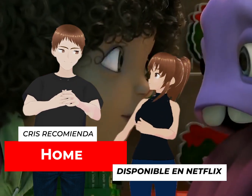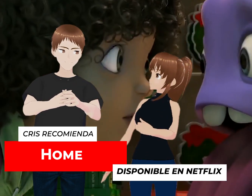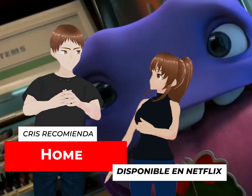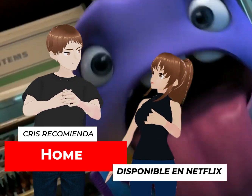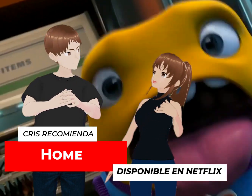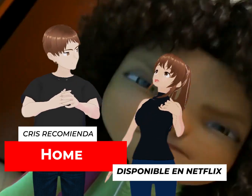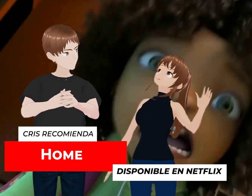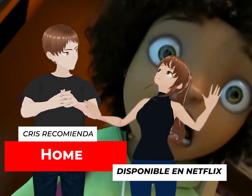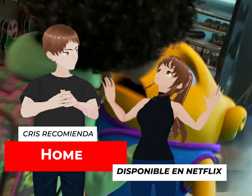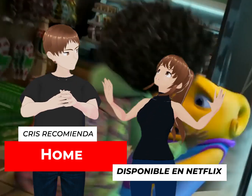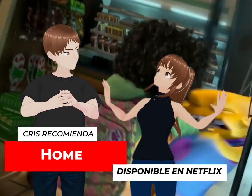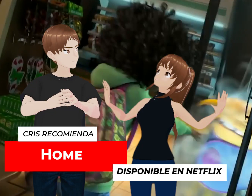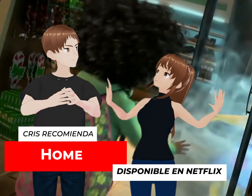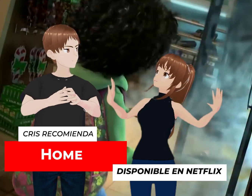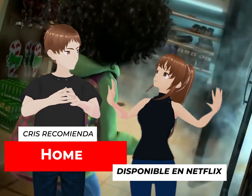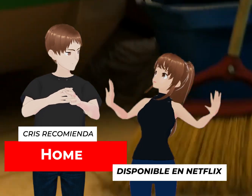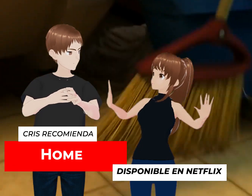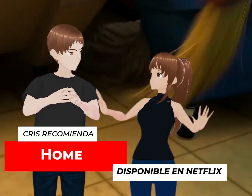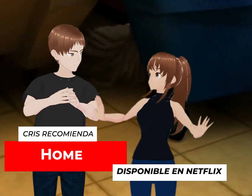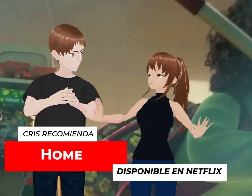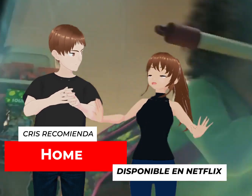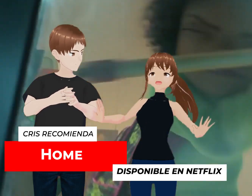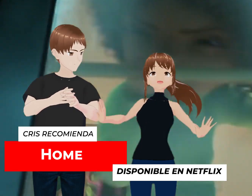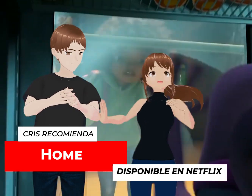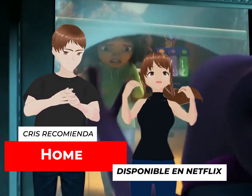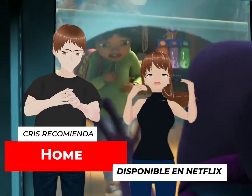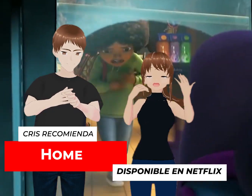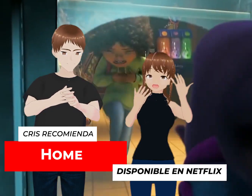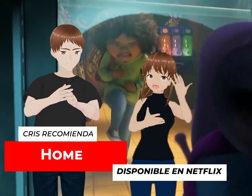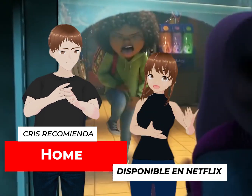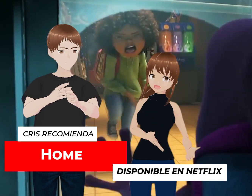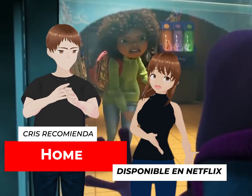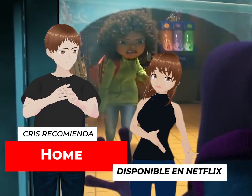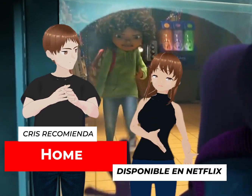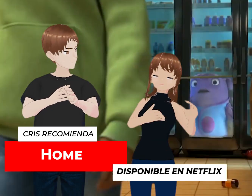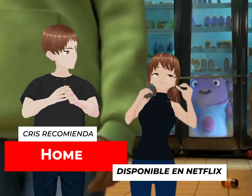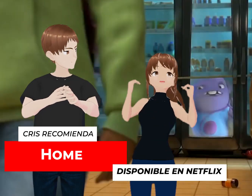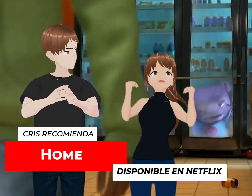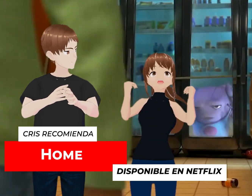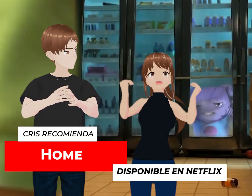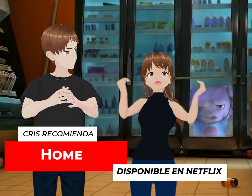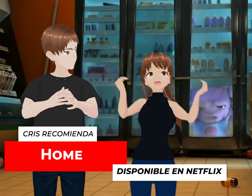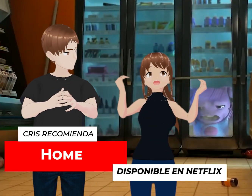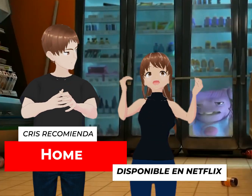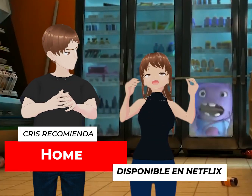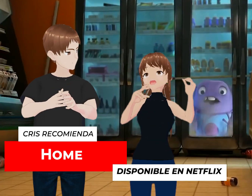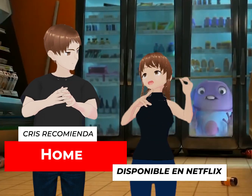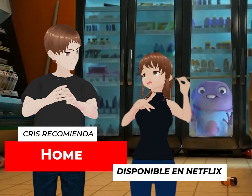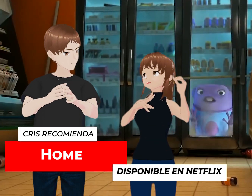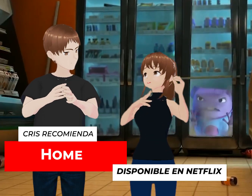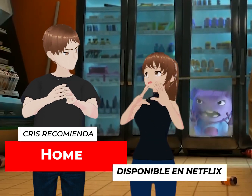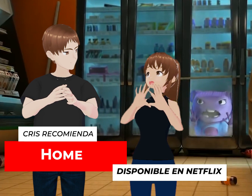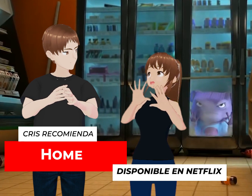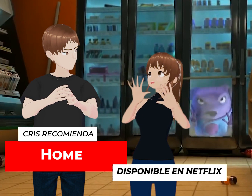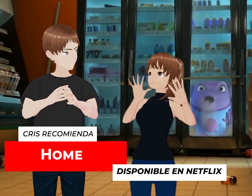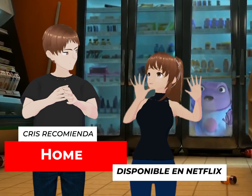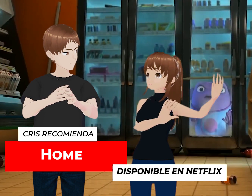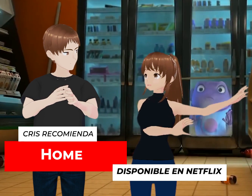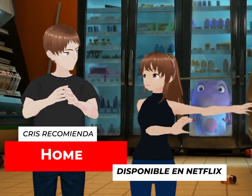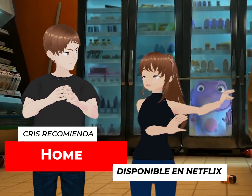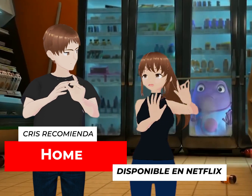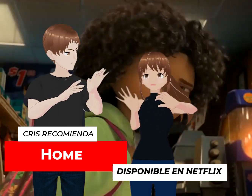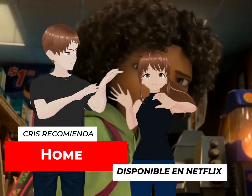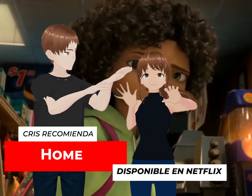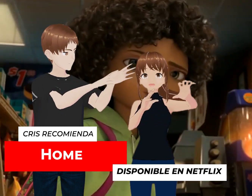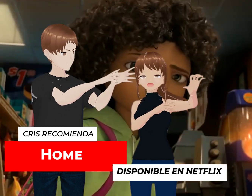básicos, vamos a llamarle, ¿no? Entonces llegan a la Tierra y mandan a los